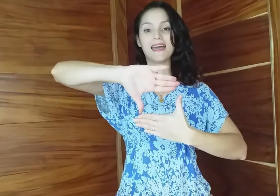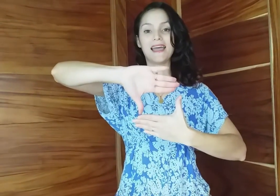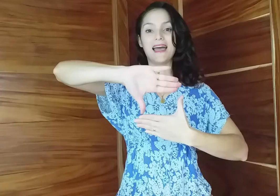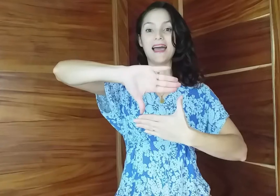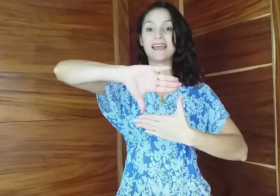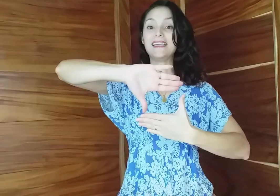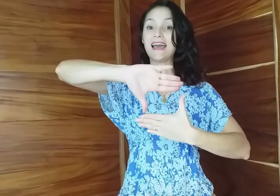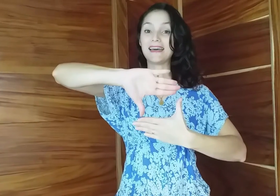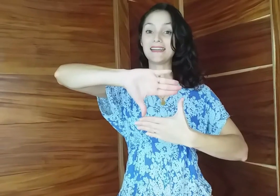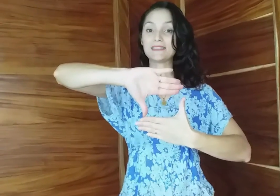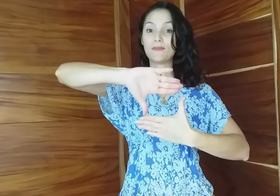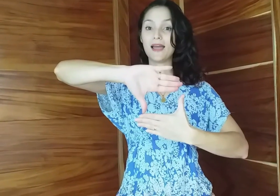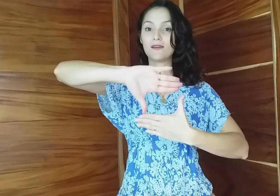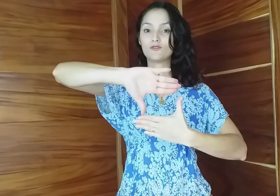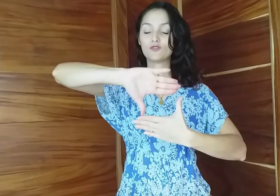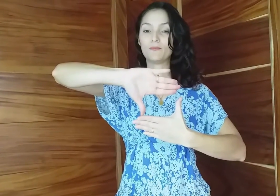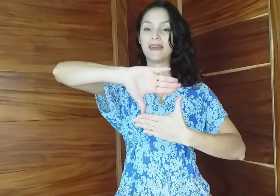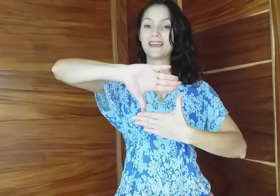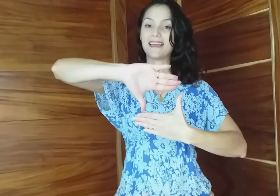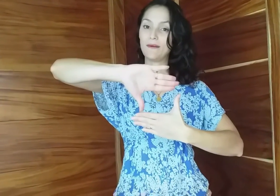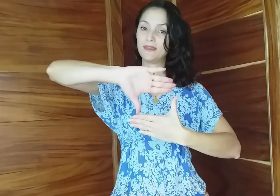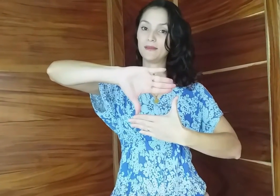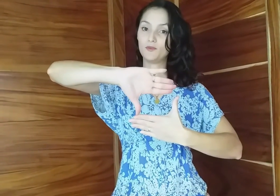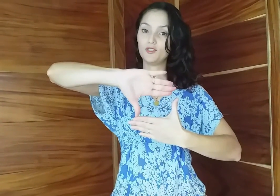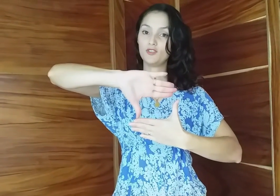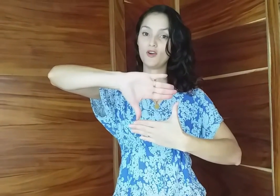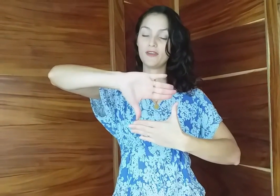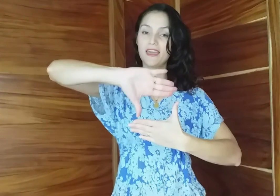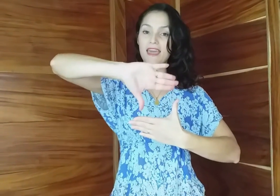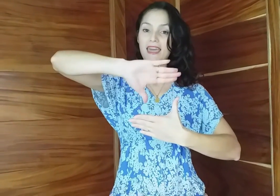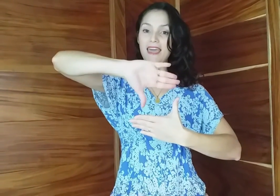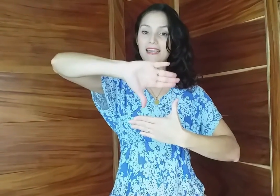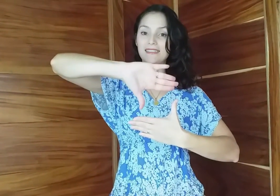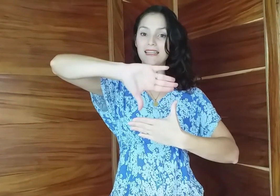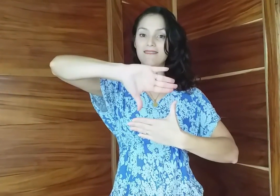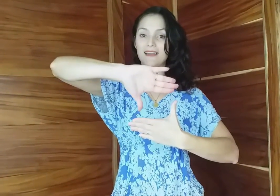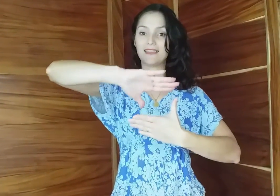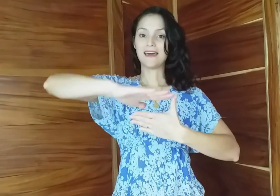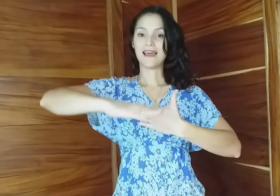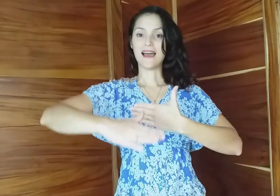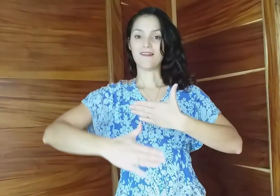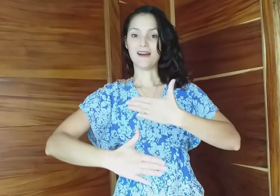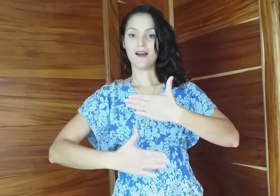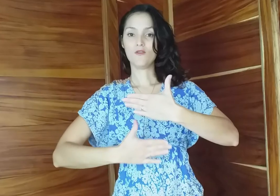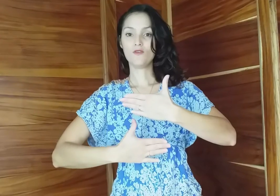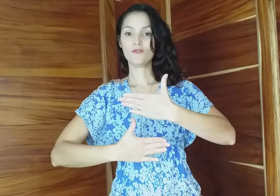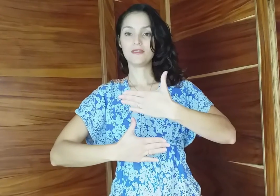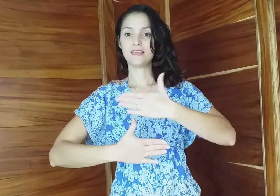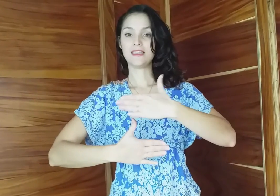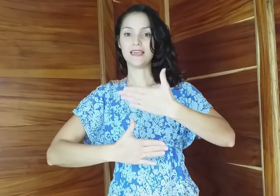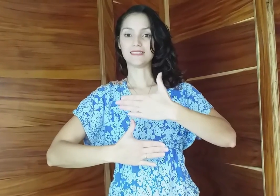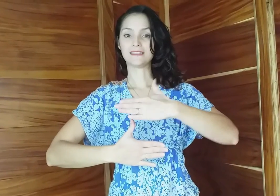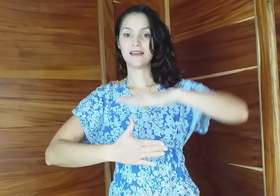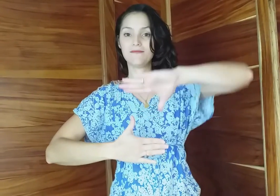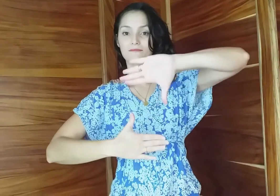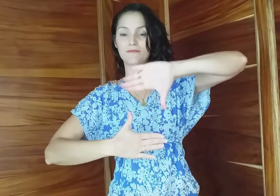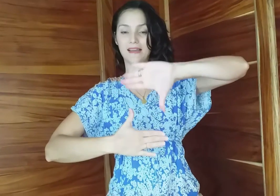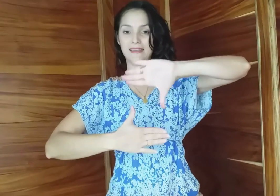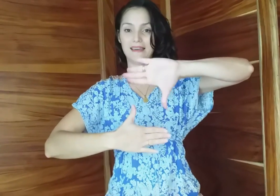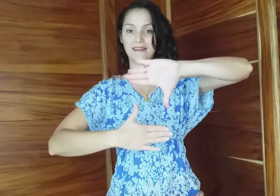a girar las manos para que cambien de posición. Esta va a quedar abajo y esta va a quedar